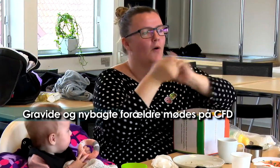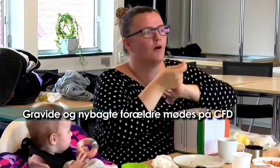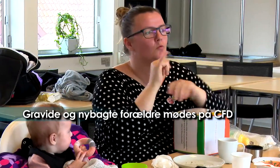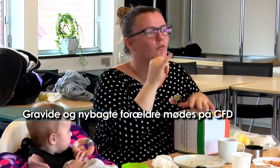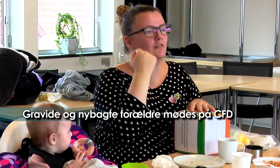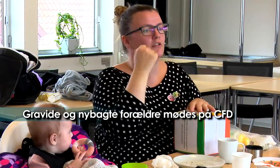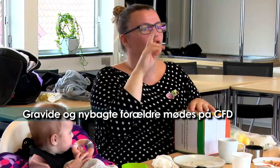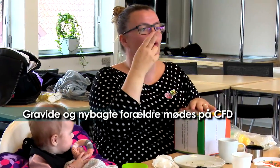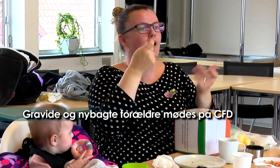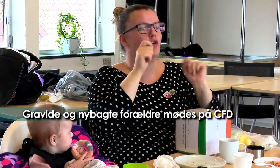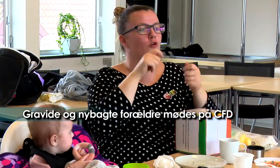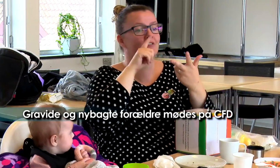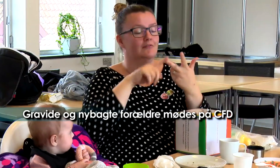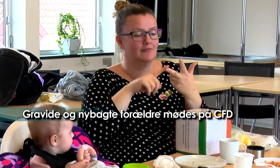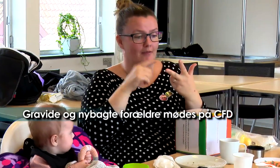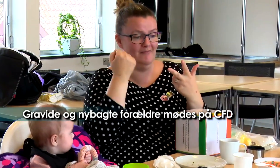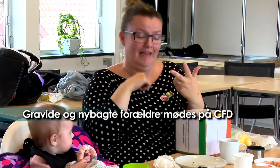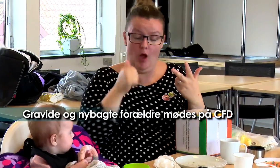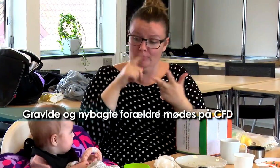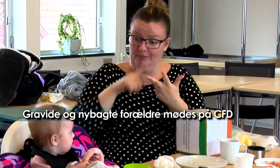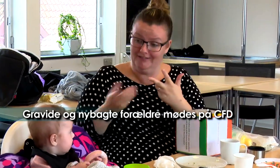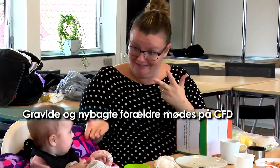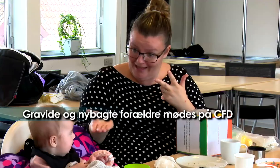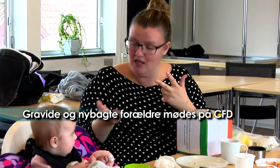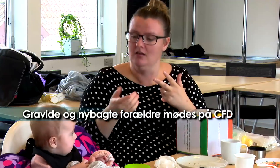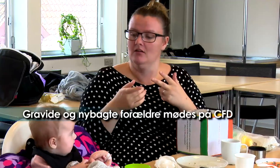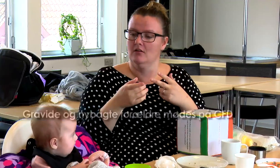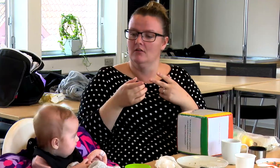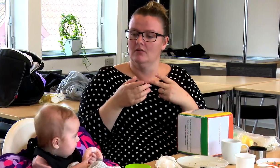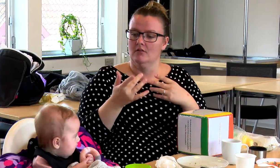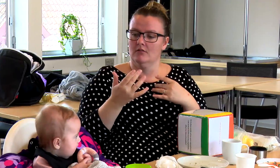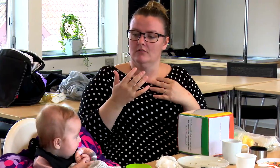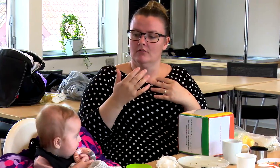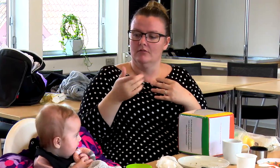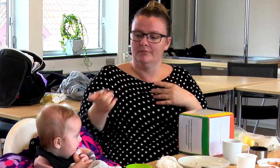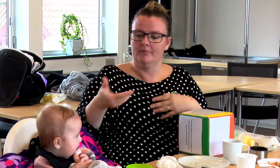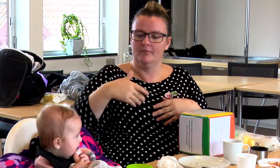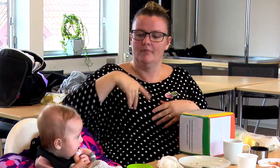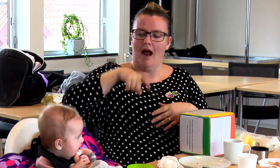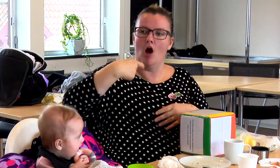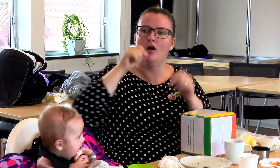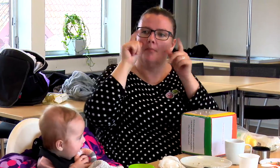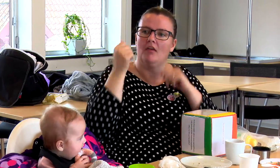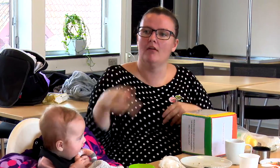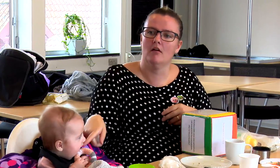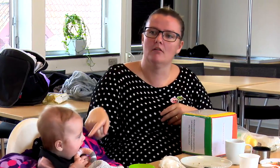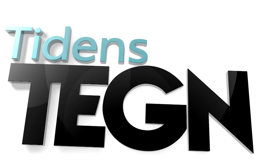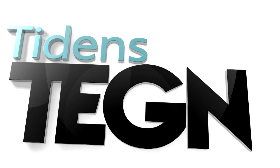Altså, jeg kan mærke, at er forandret, fordi nu handler det om det tredje barn. Så selvom det er barn nummer tre, så kræver hun opmærksomhed.